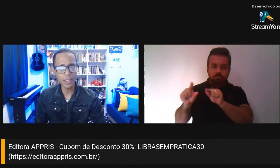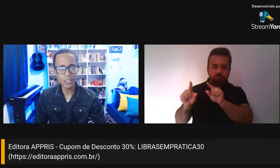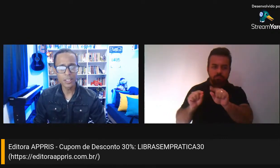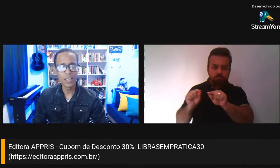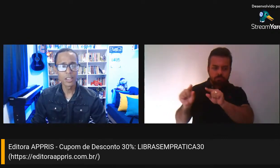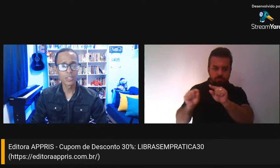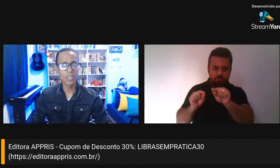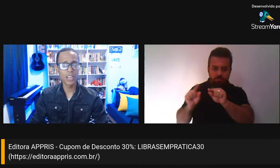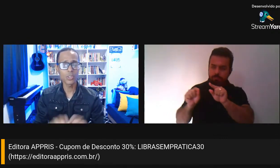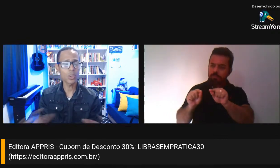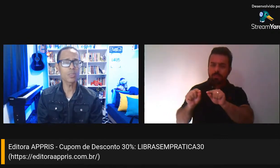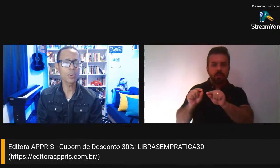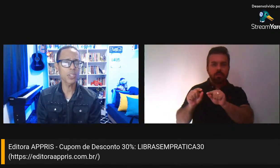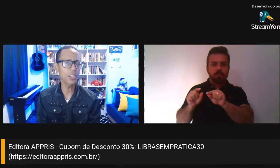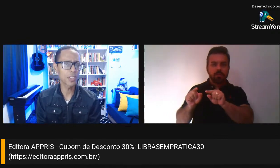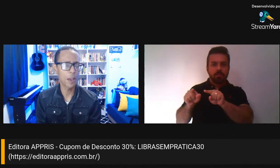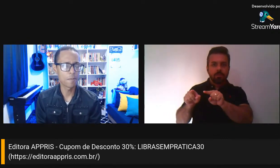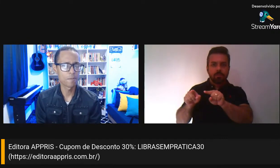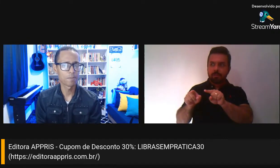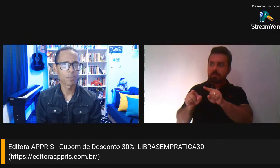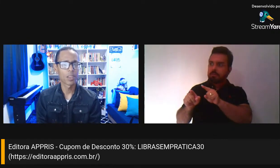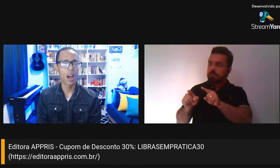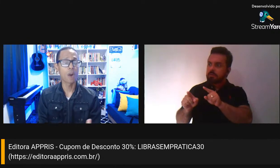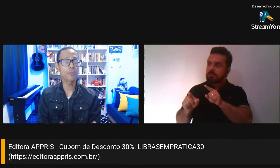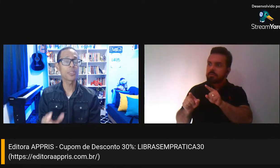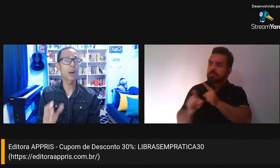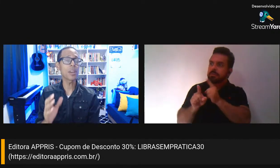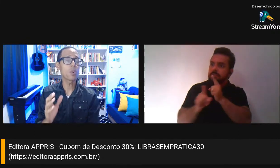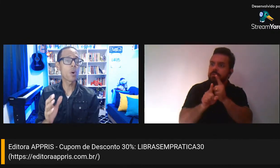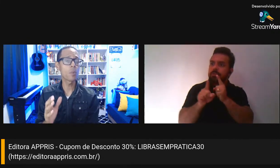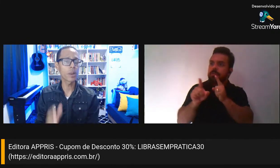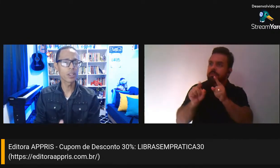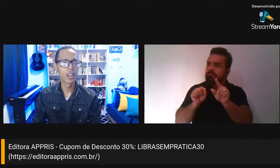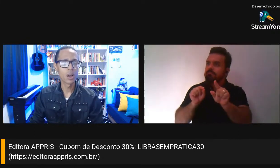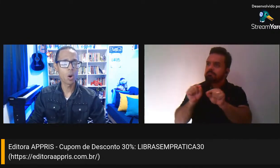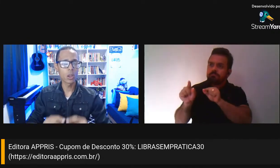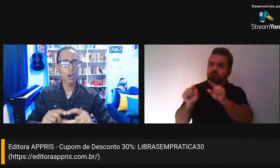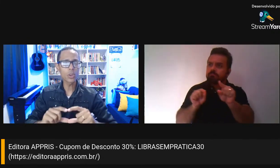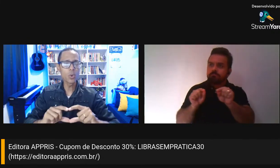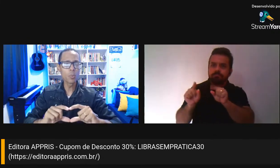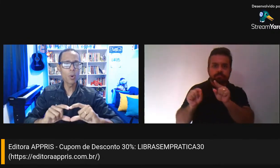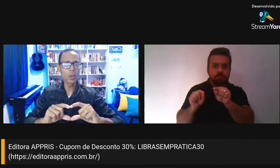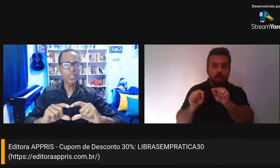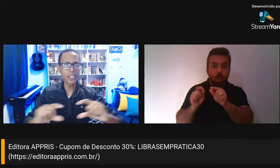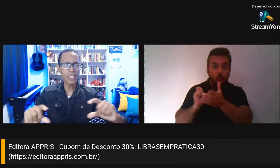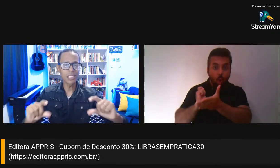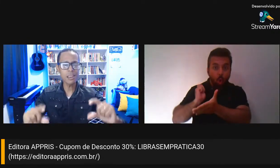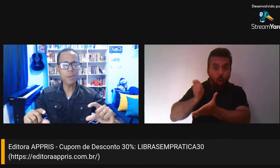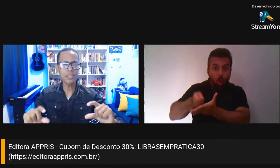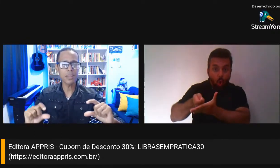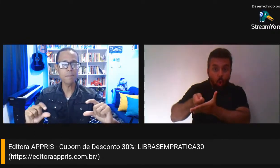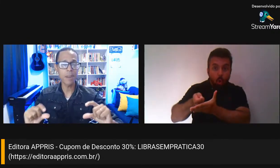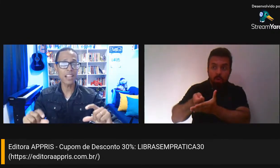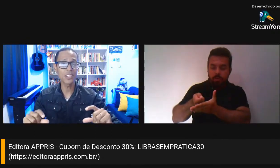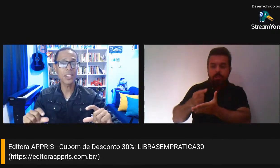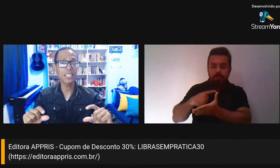.br, selecione o que você quiser. Ao final da compra, coloque o cupom ali, né?